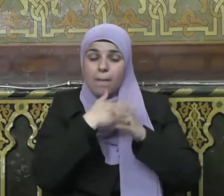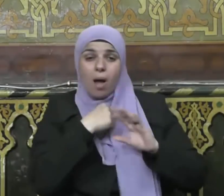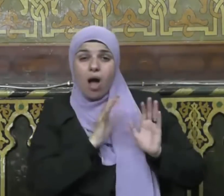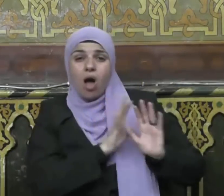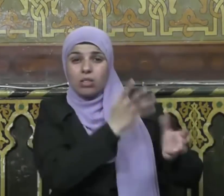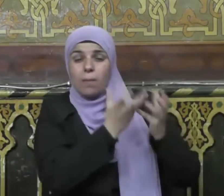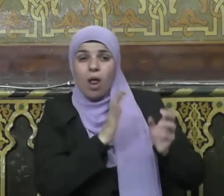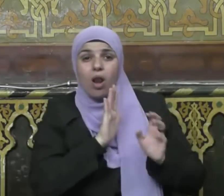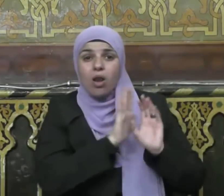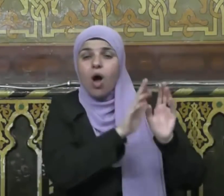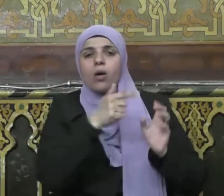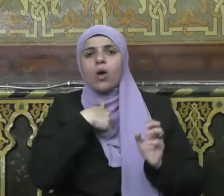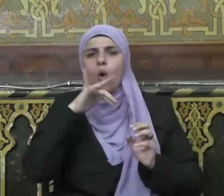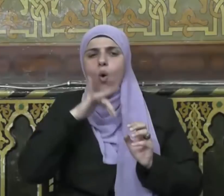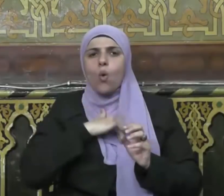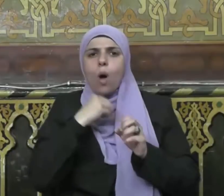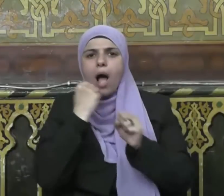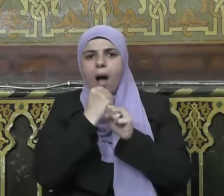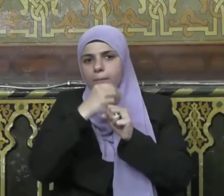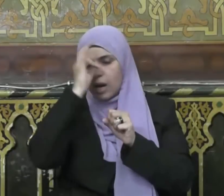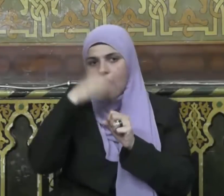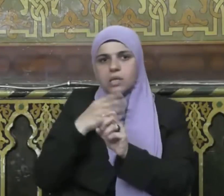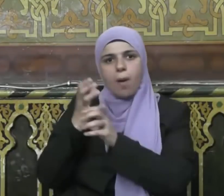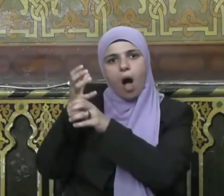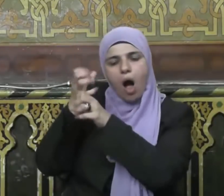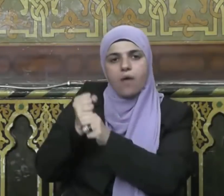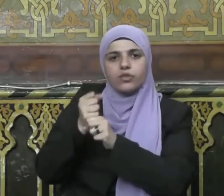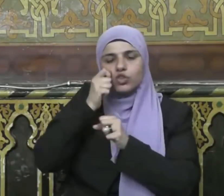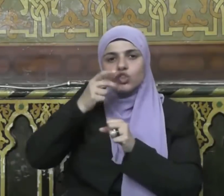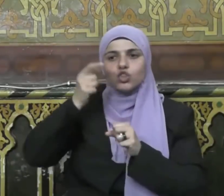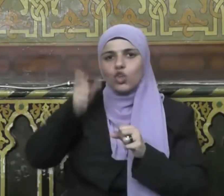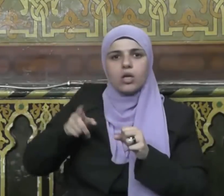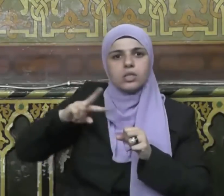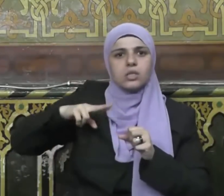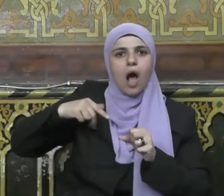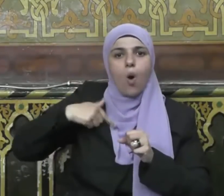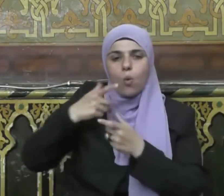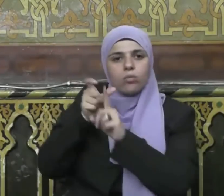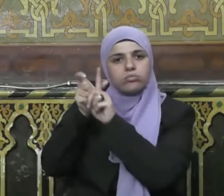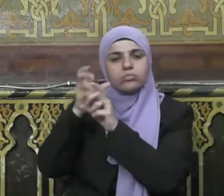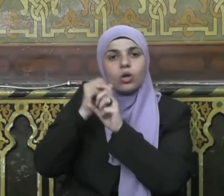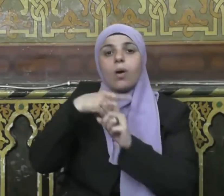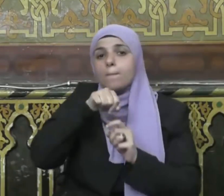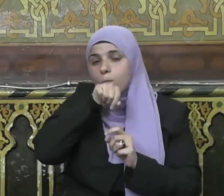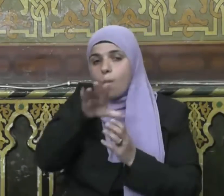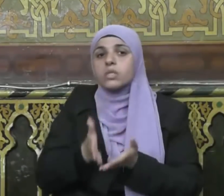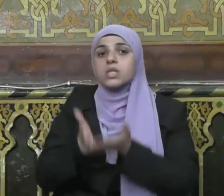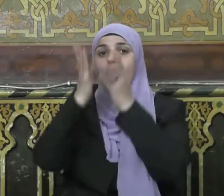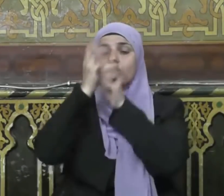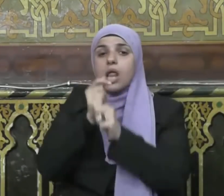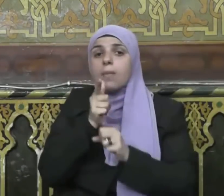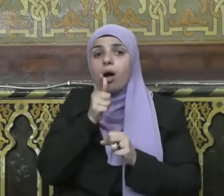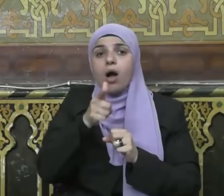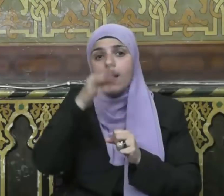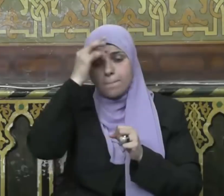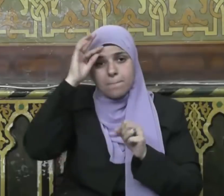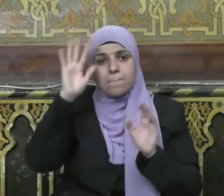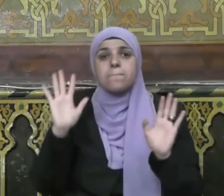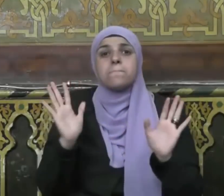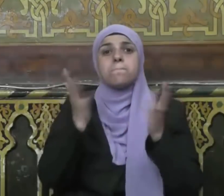والصيام جنة وإذا كان يوم صوم أحدكم فلا يرفث ولا يصخب فإن سابه أحد أو